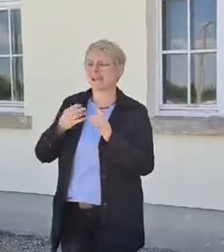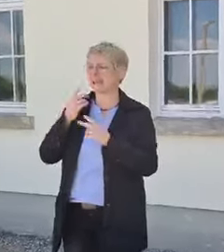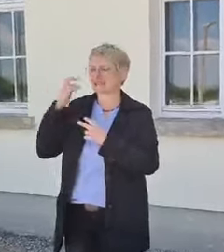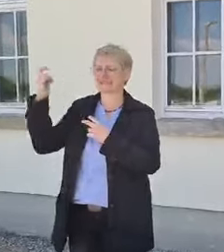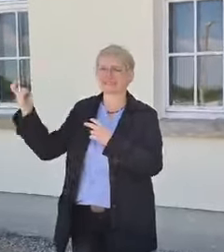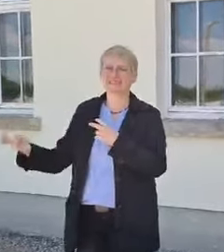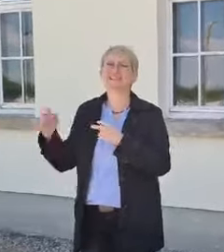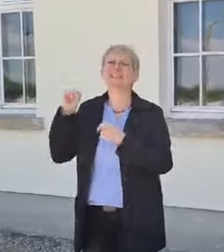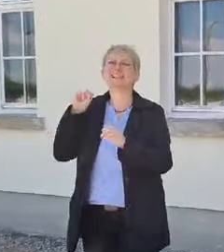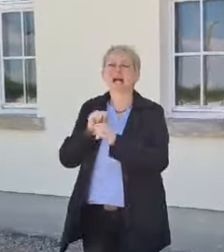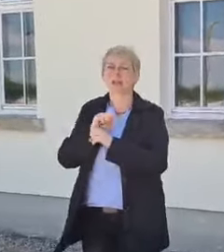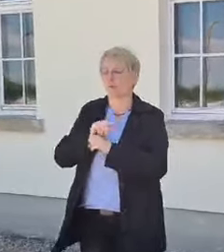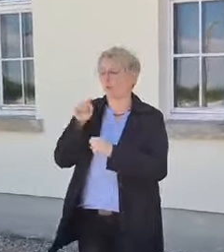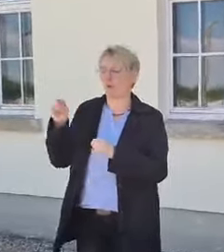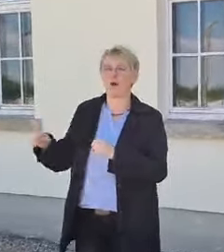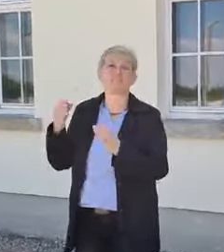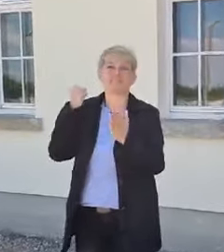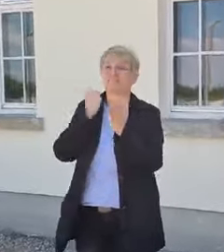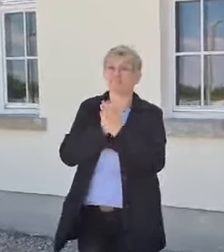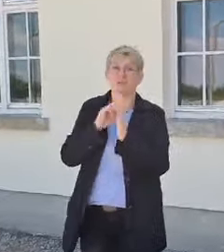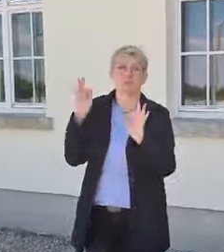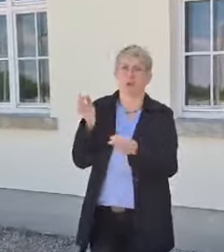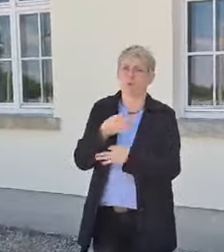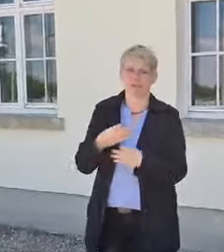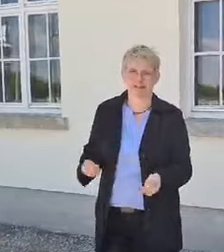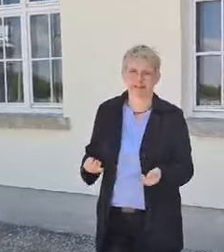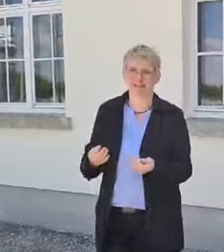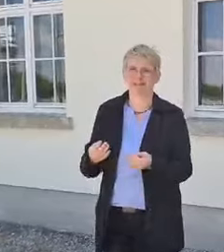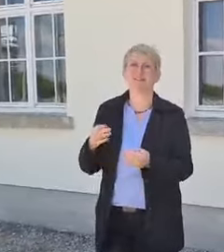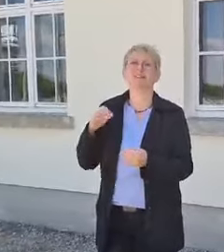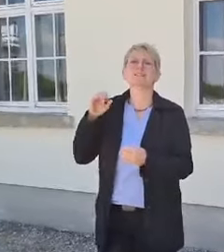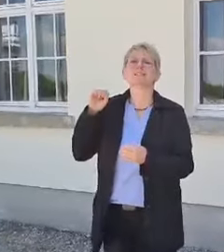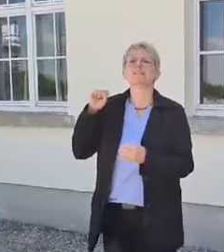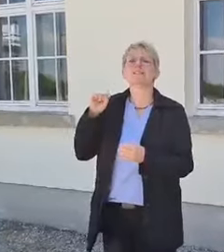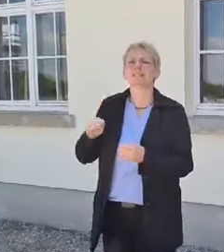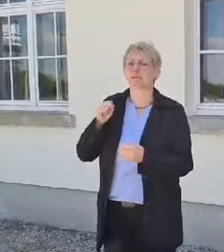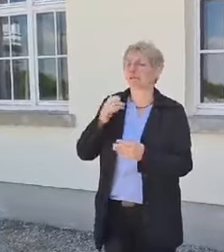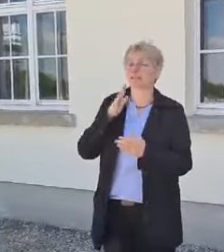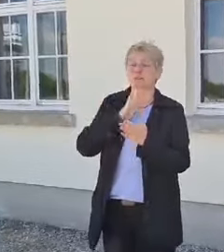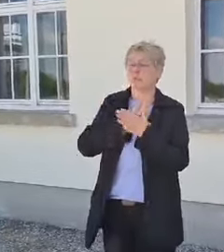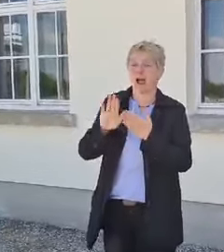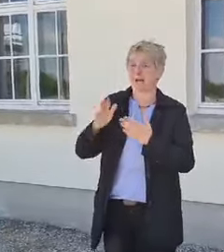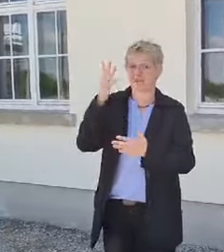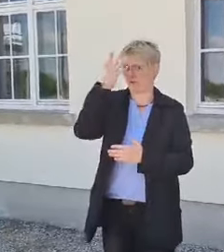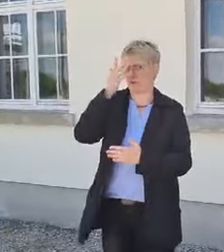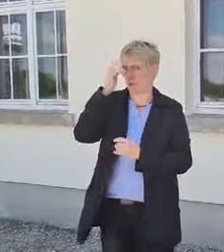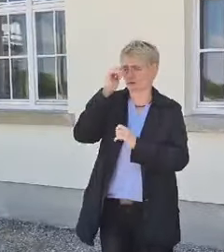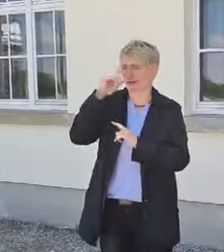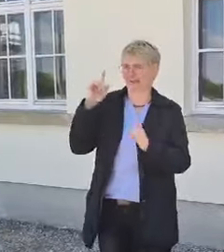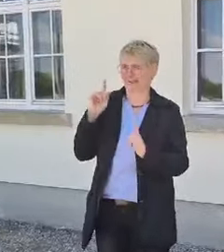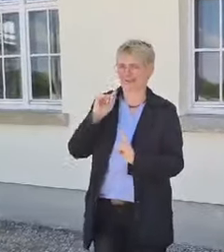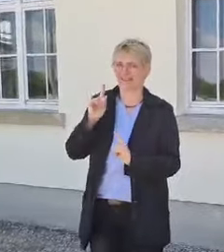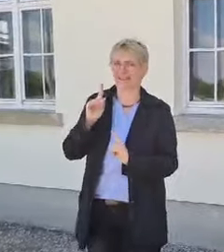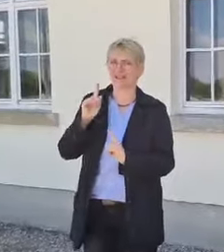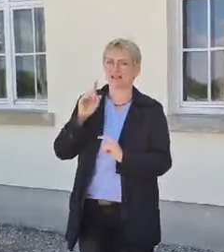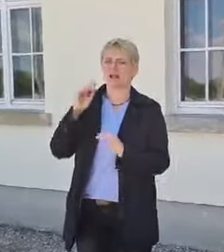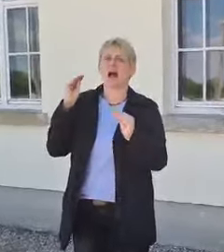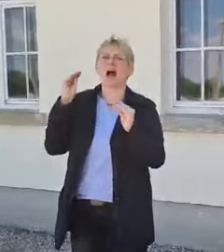hinkonnten ohne Visum. Allerdings darf man sich das auch nicht zu leicht vorstellen. Im August 1939